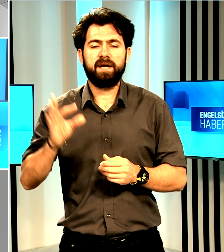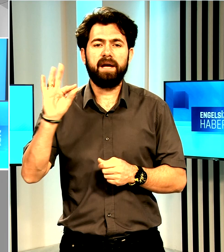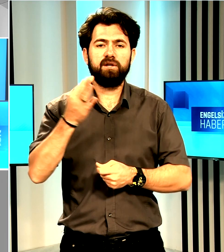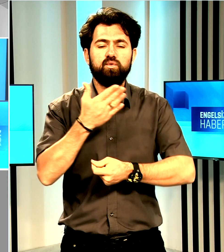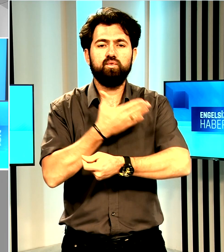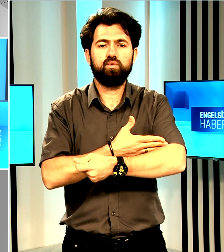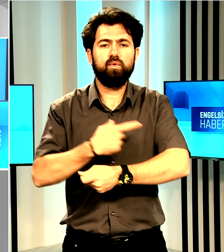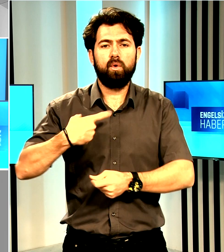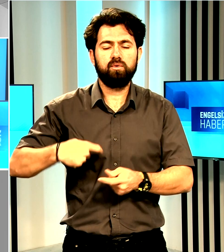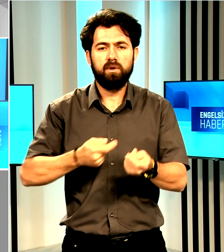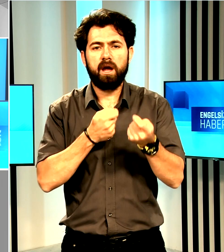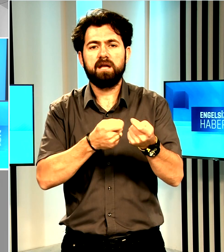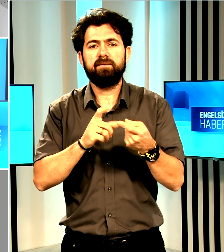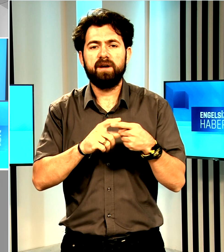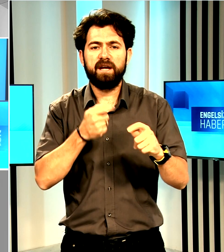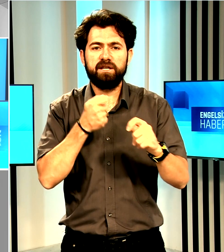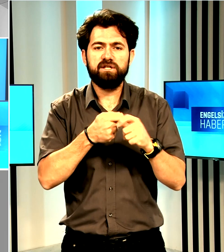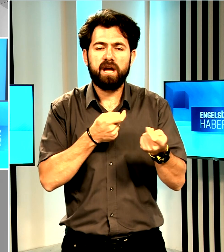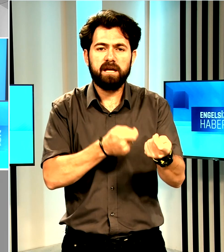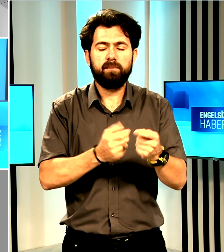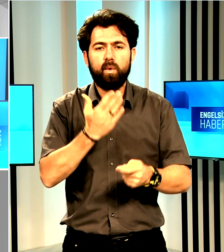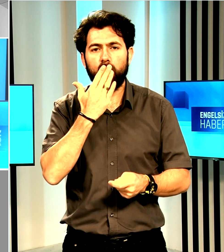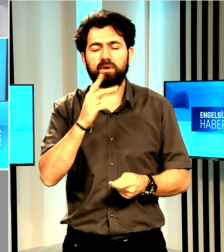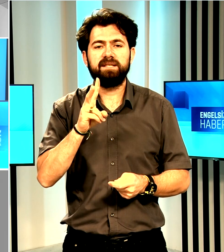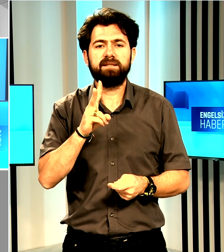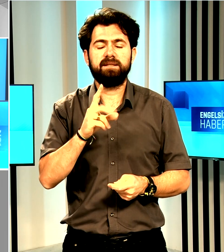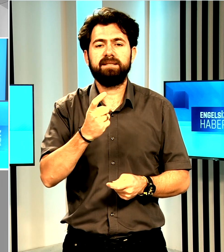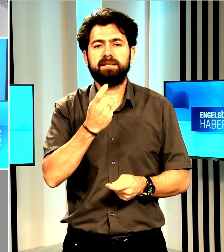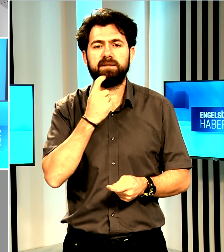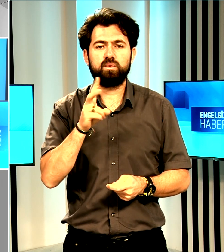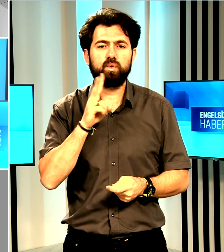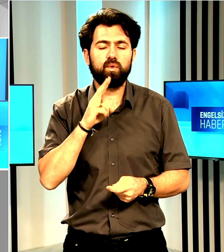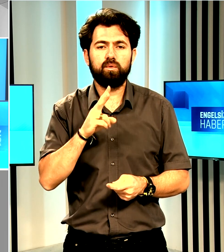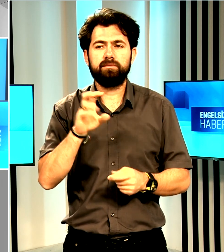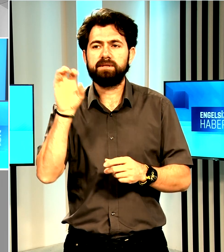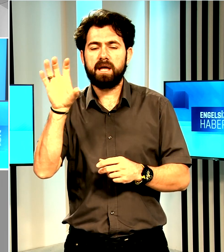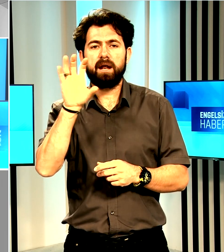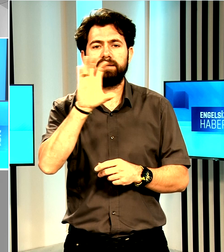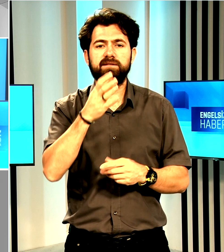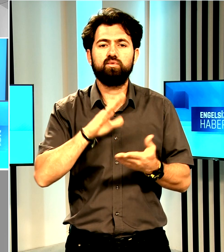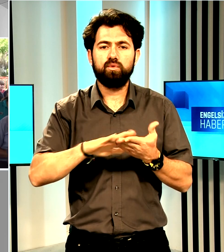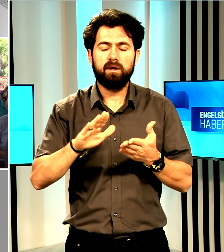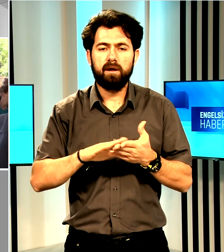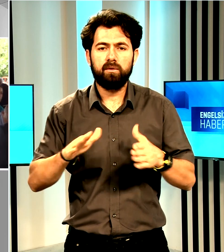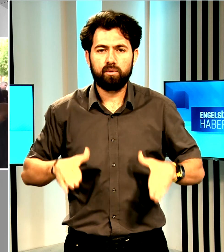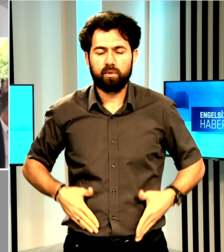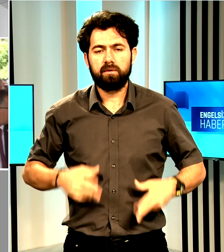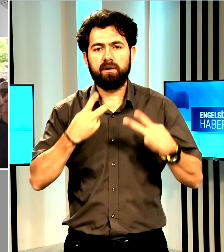Yeşilyurt Özel Eğitim ve İş Eğitim Okulu Yıl Sonu sergisi düzenlenen törenle açıldı.